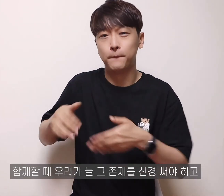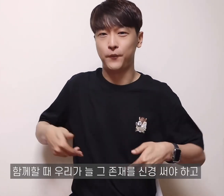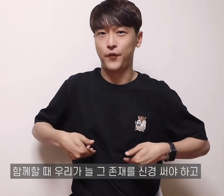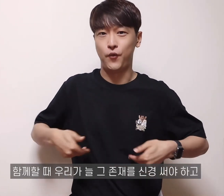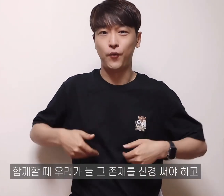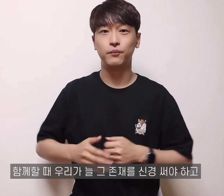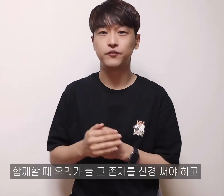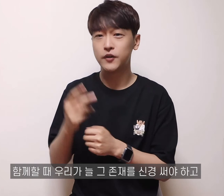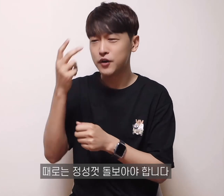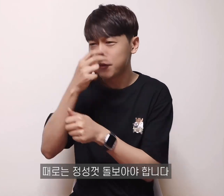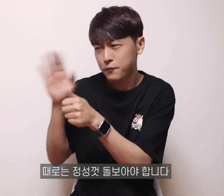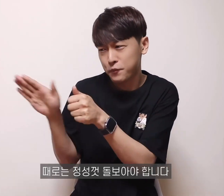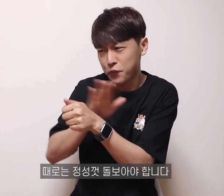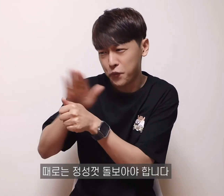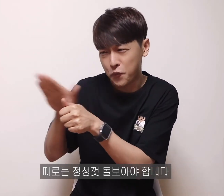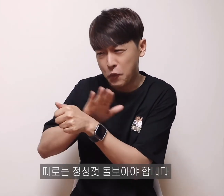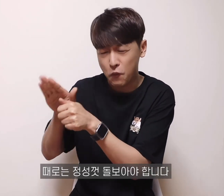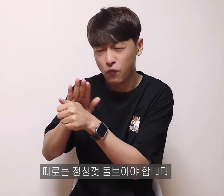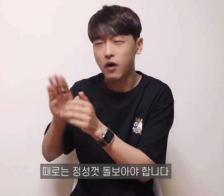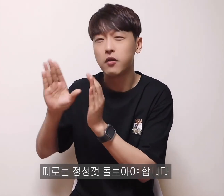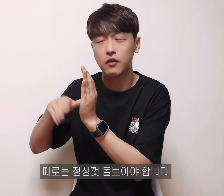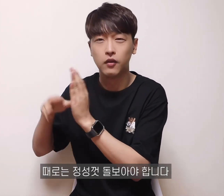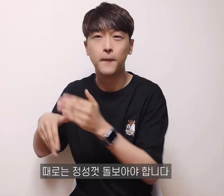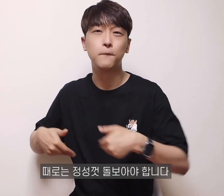때로는 정성껏 돌보아야 합니다